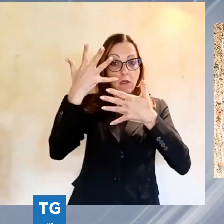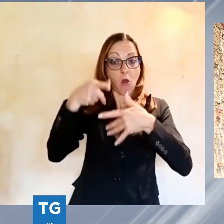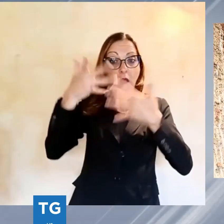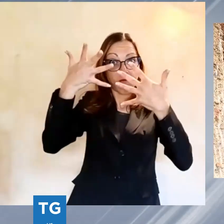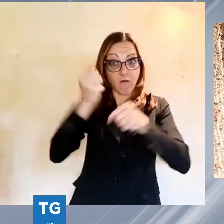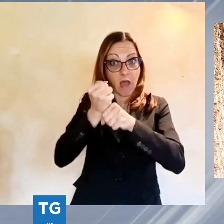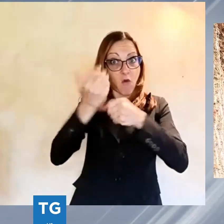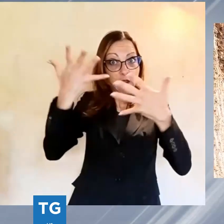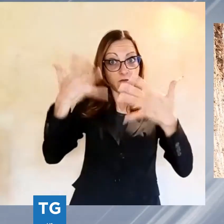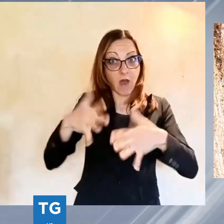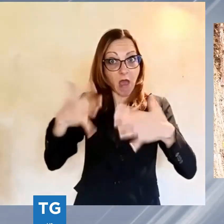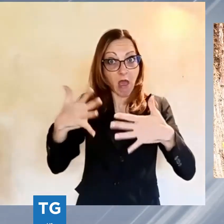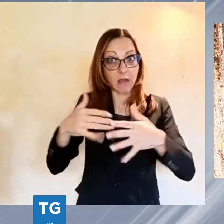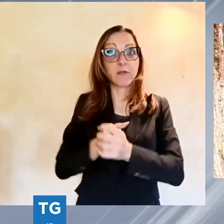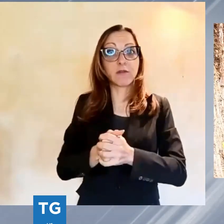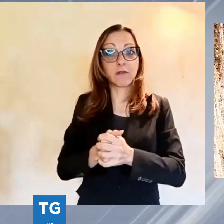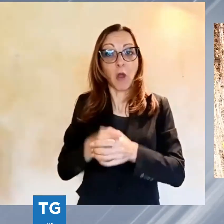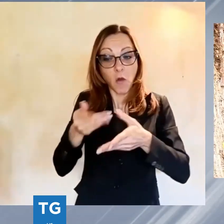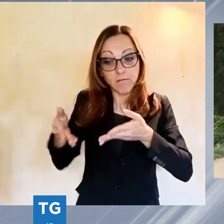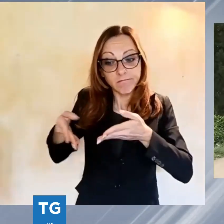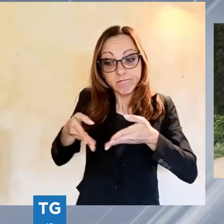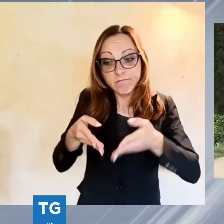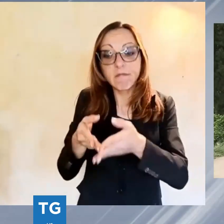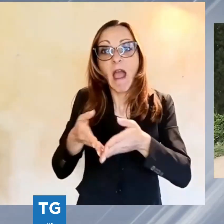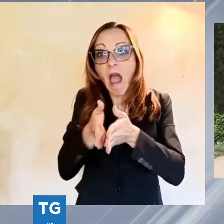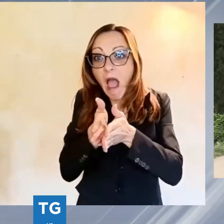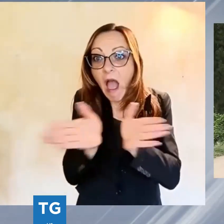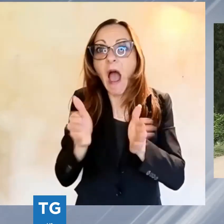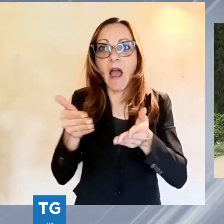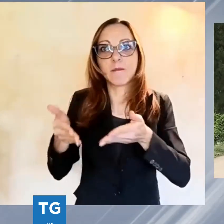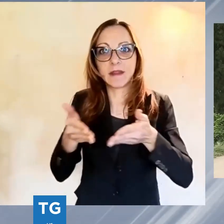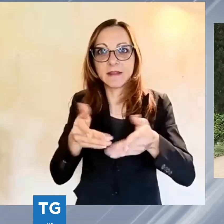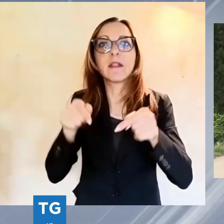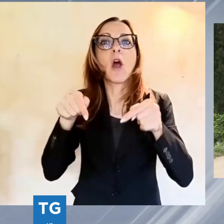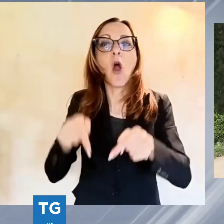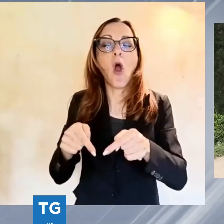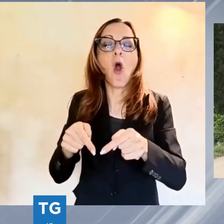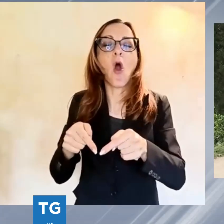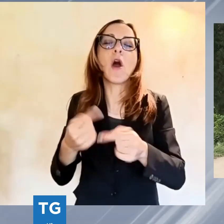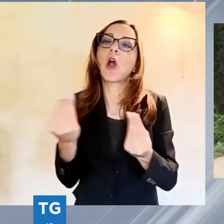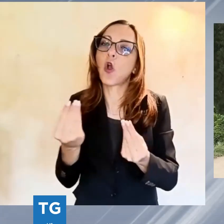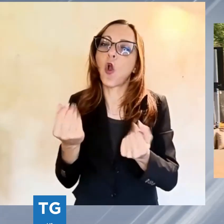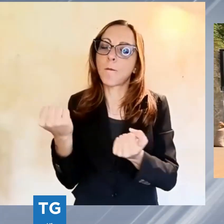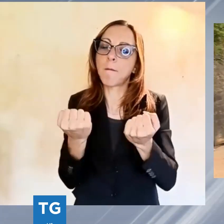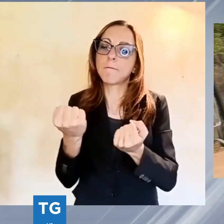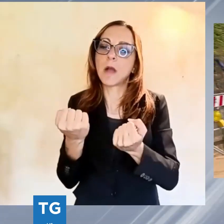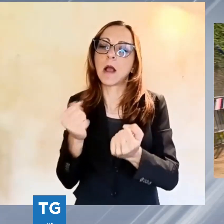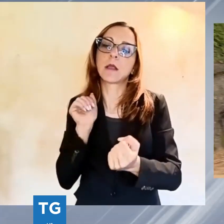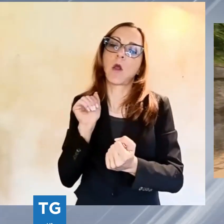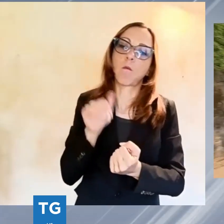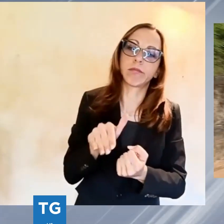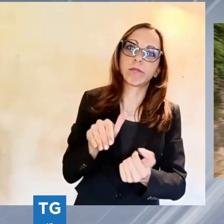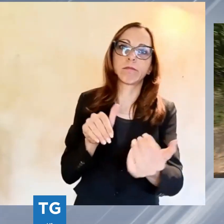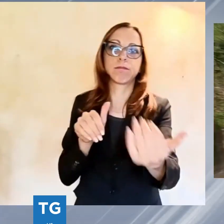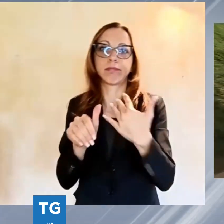che ha consentito di riaprire l'elevabilità anche se per adesso a senso unico alternato regolato da un semaforo. L'opera però